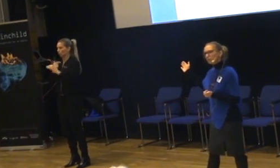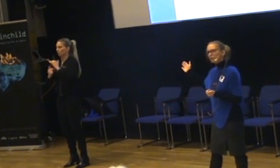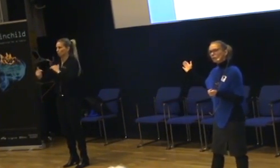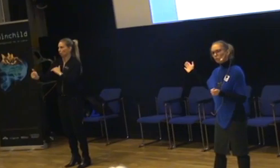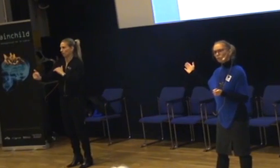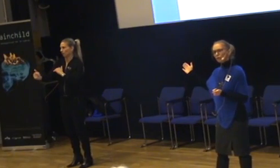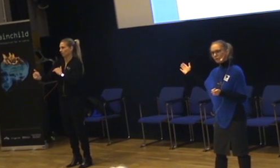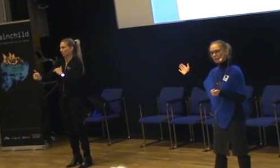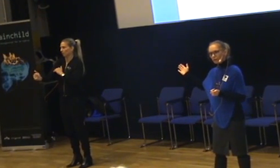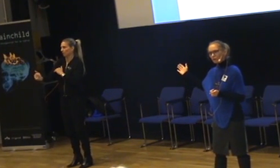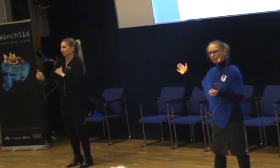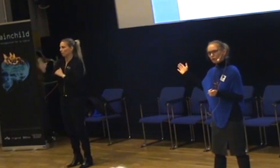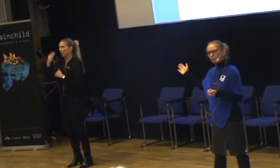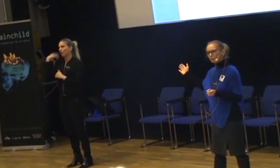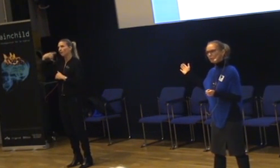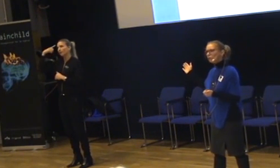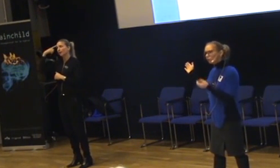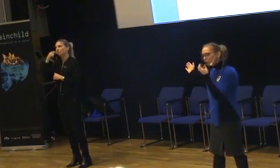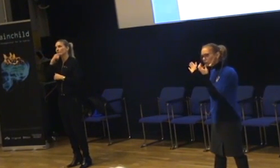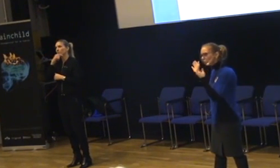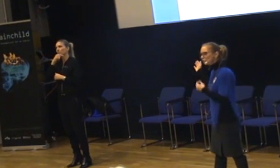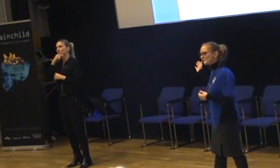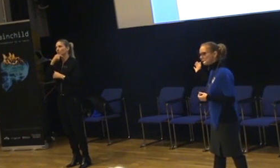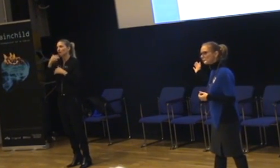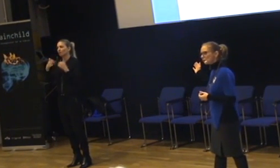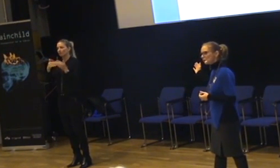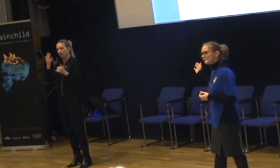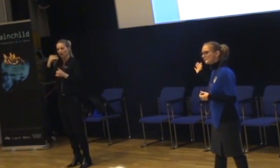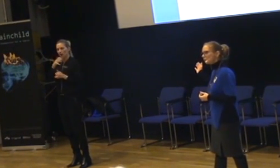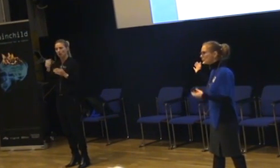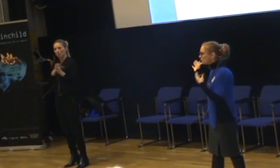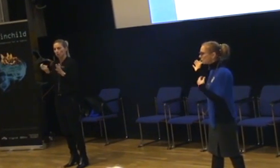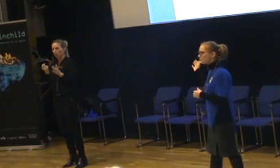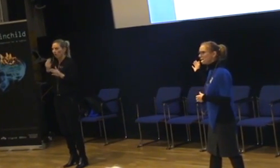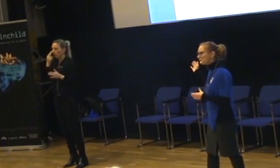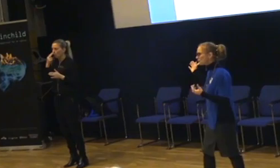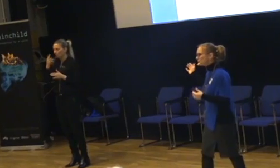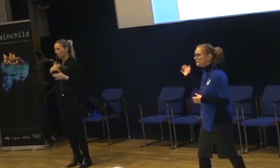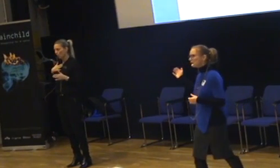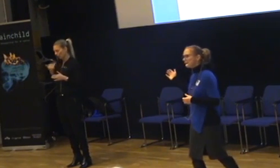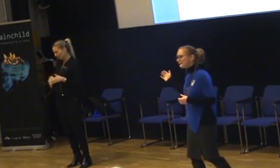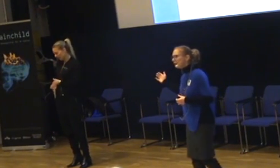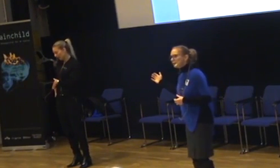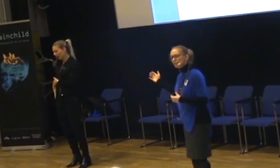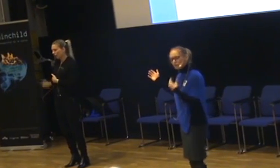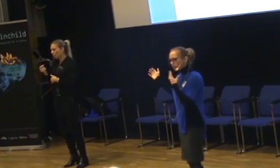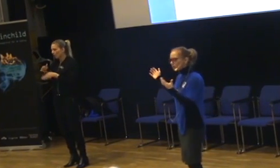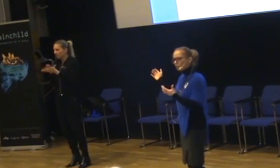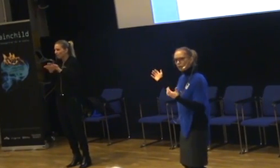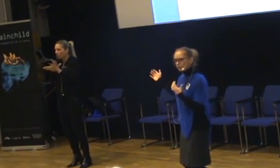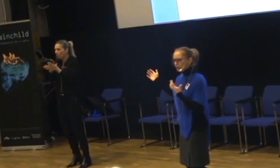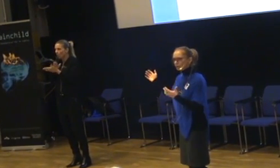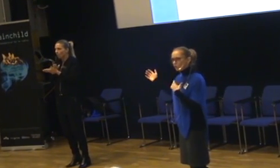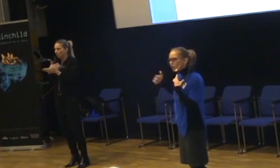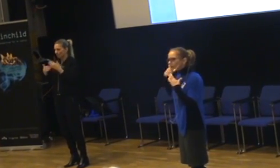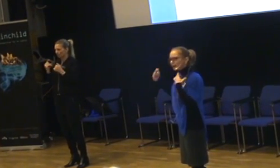Och då kan man ju faktiskt tänka till runt det. Varför inte ha något gott att lukta på just då? Ta upp en luktvål eller något som barnet gillar. För varför sitter du och